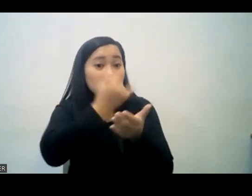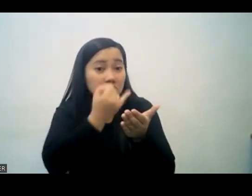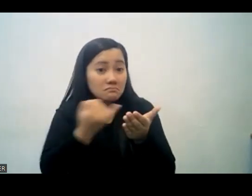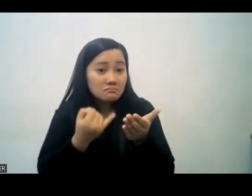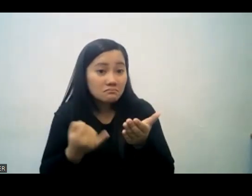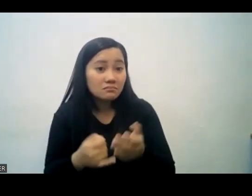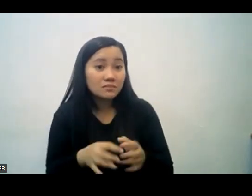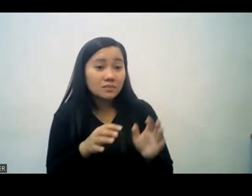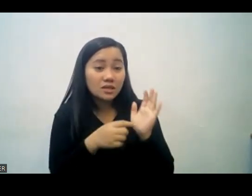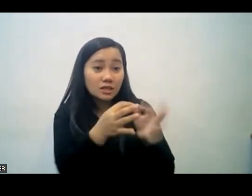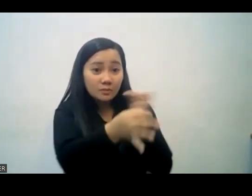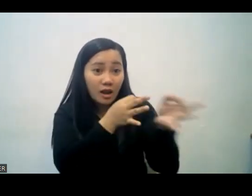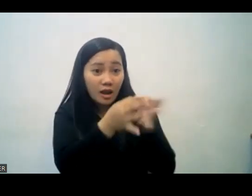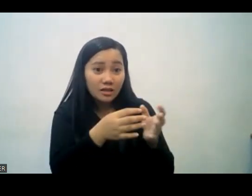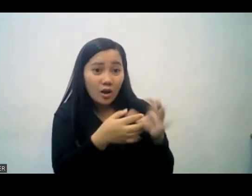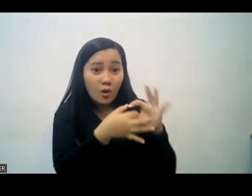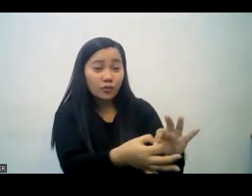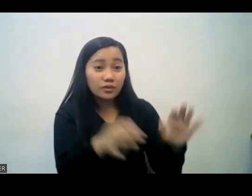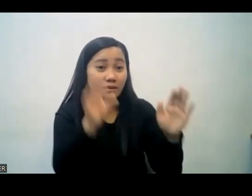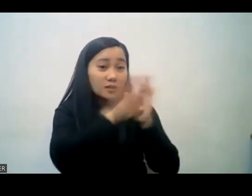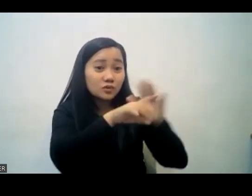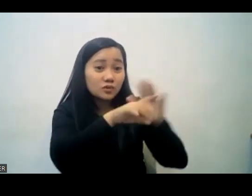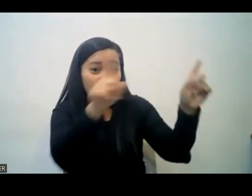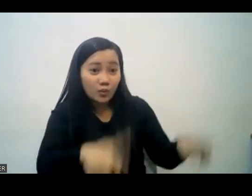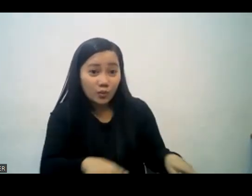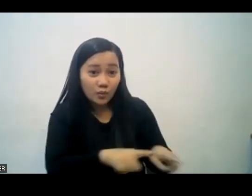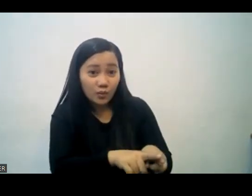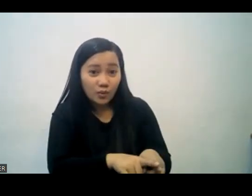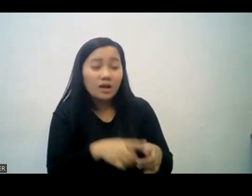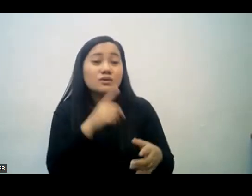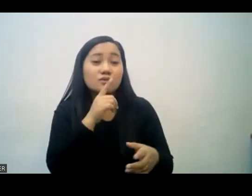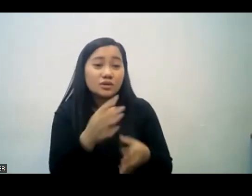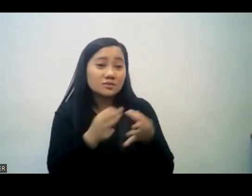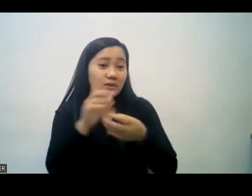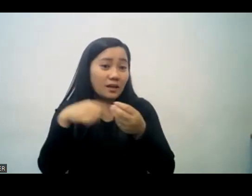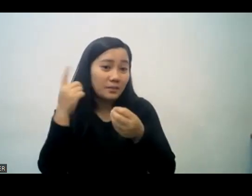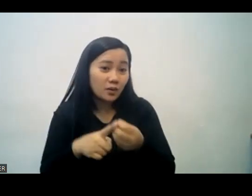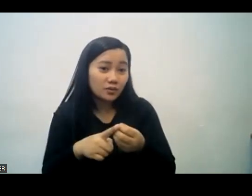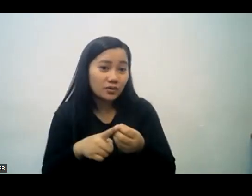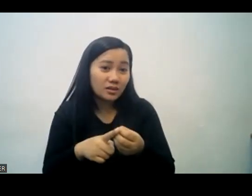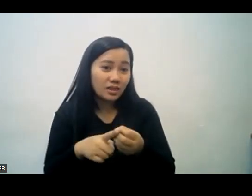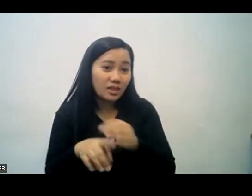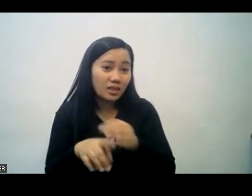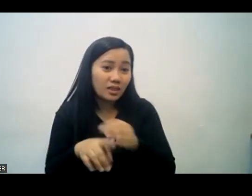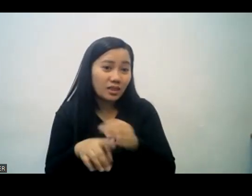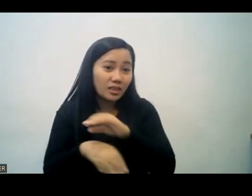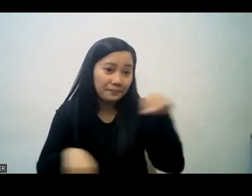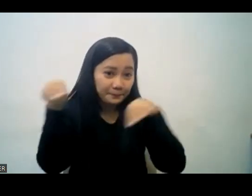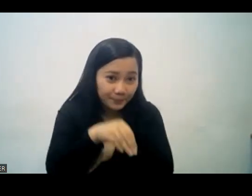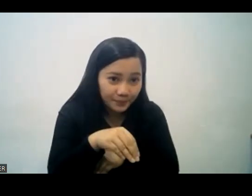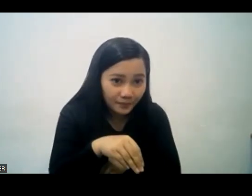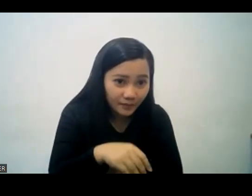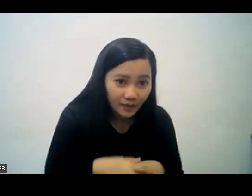word you have also introduced the concept of substitution the innocent lamb died in place of the first born